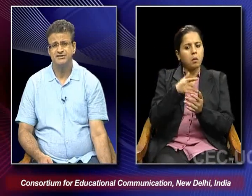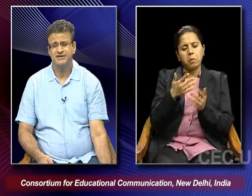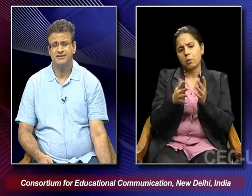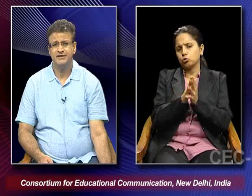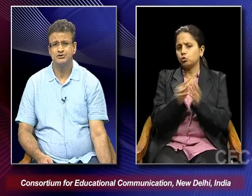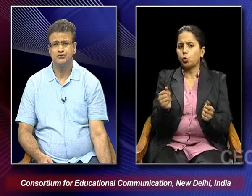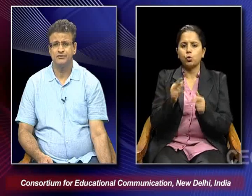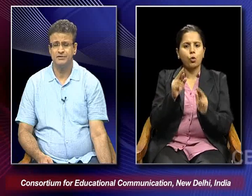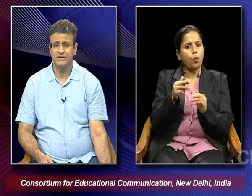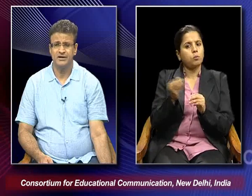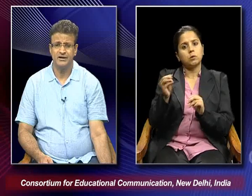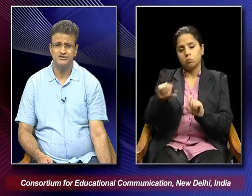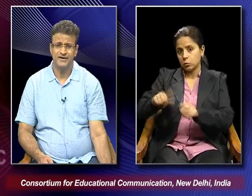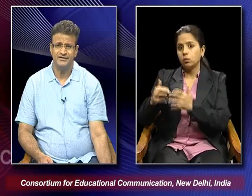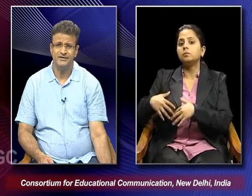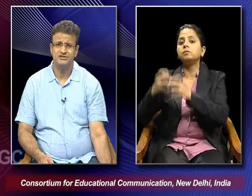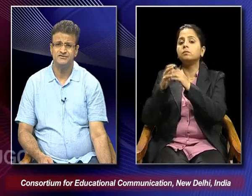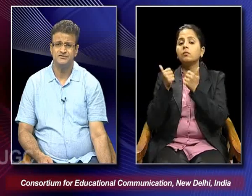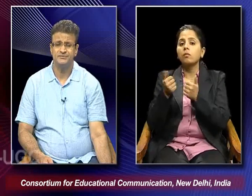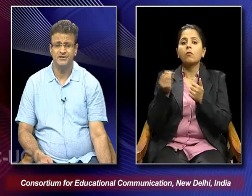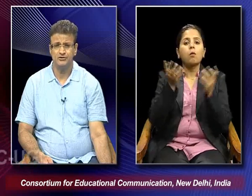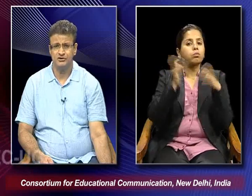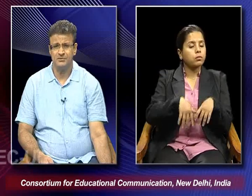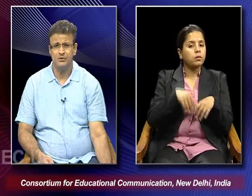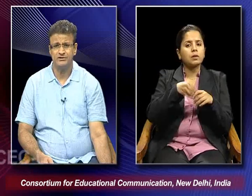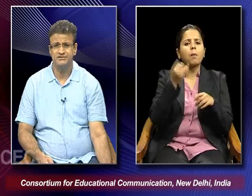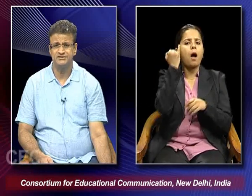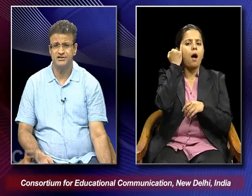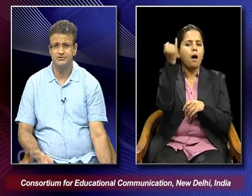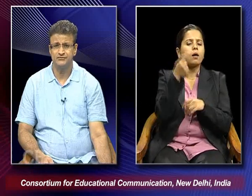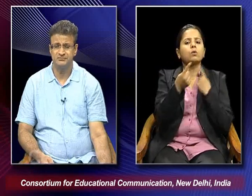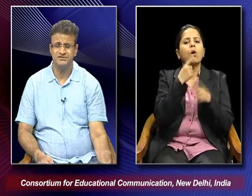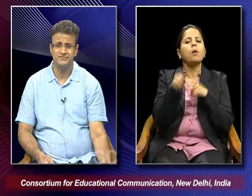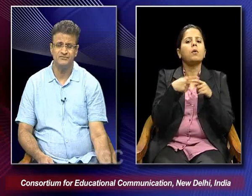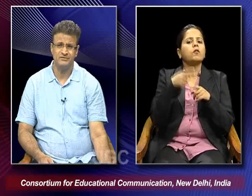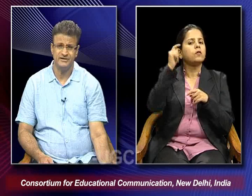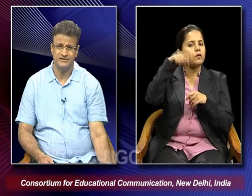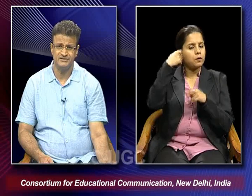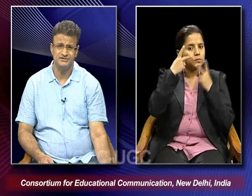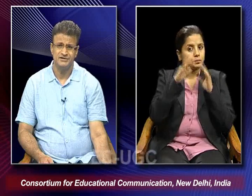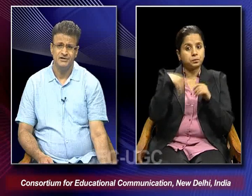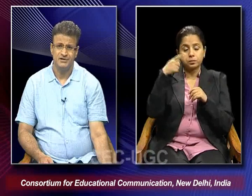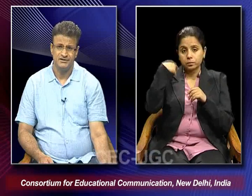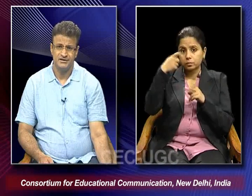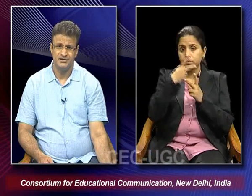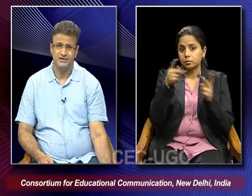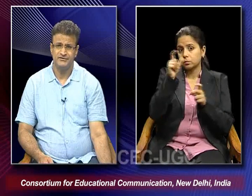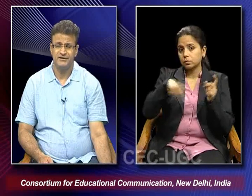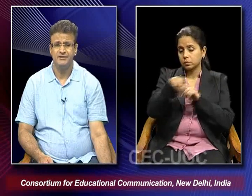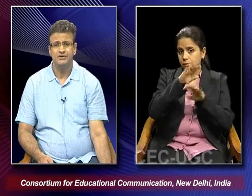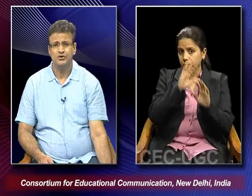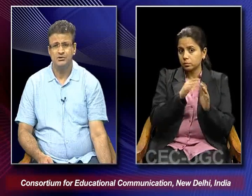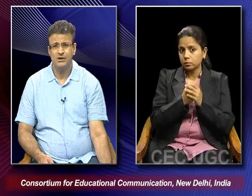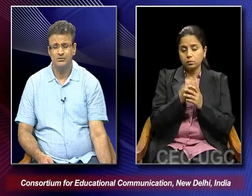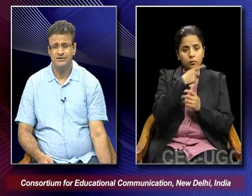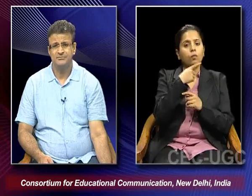So these are the kinds of ideas which were being talked about in these kinds of films. And when filmmakers say in a way